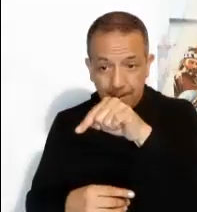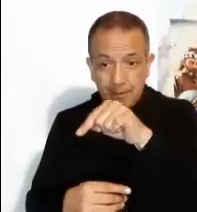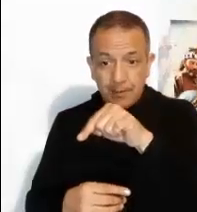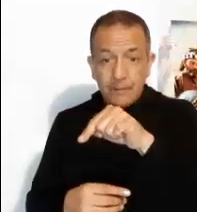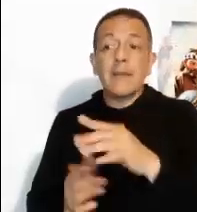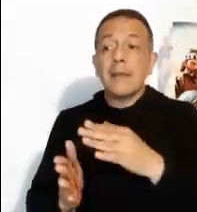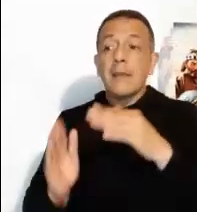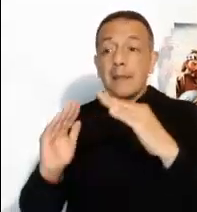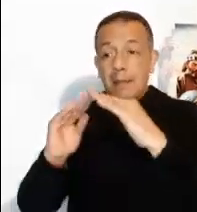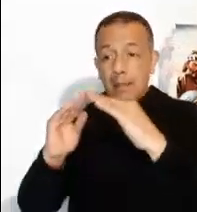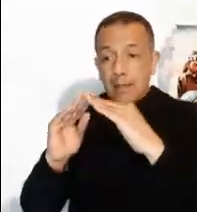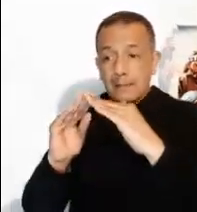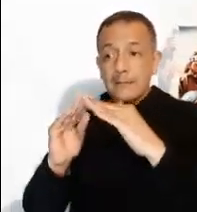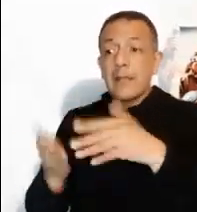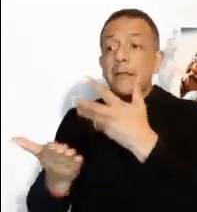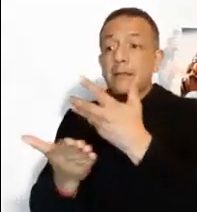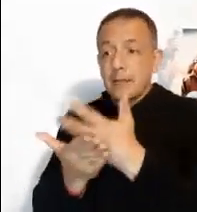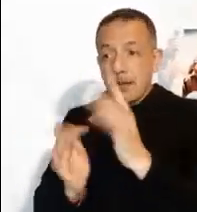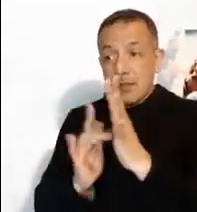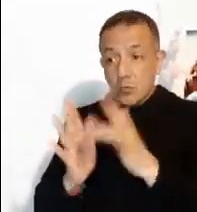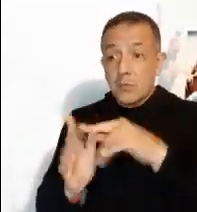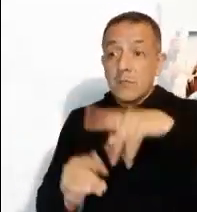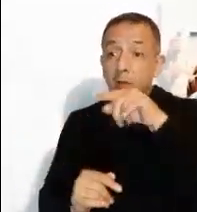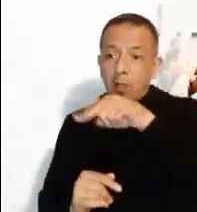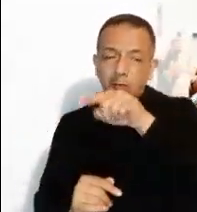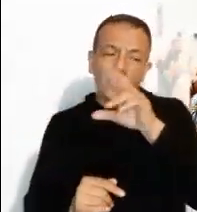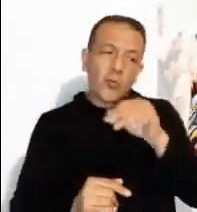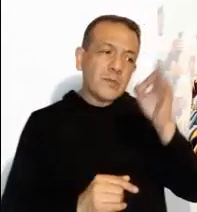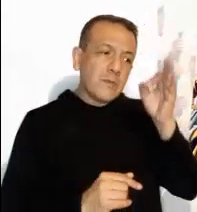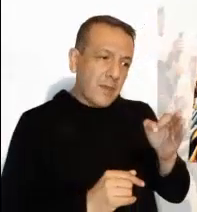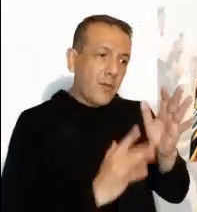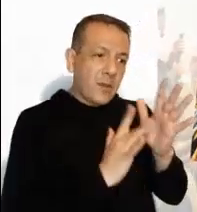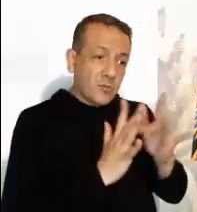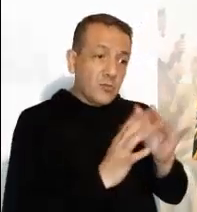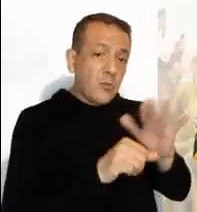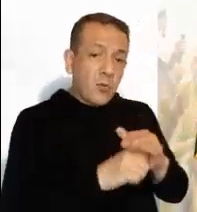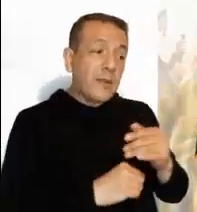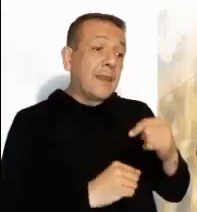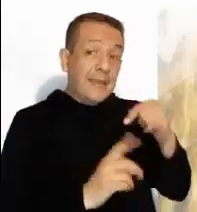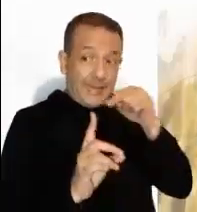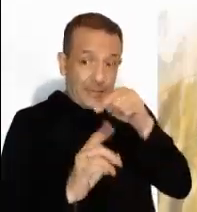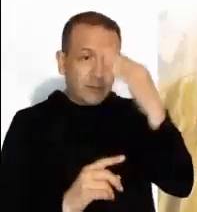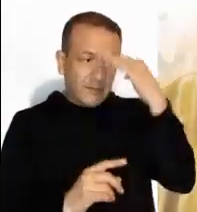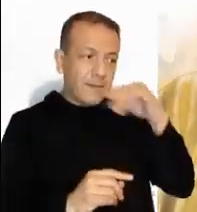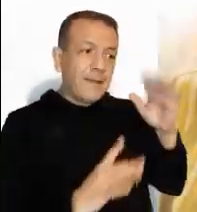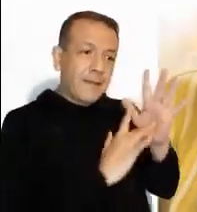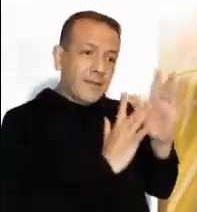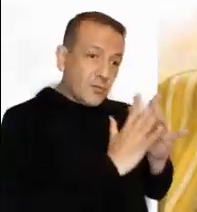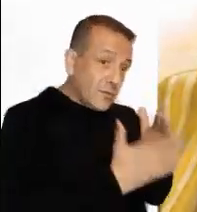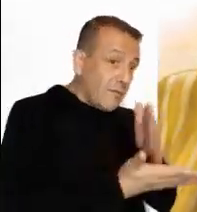Pero los samaritanos no quisieron recibirlo, porque supieron que iba a Jerusalén.